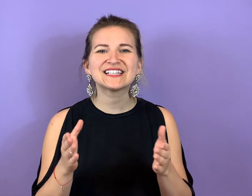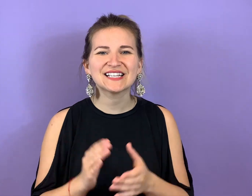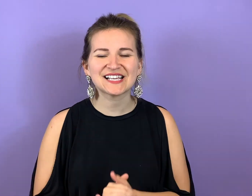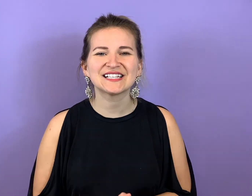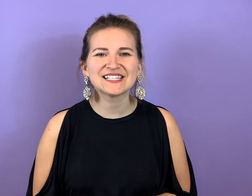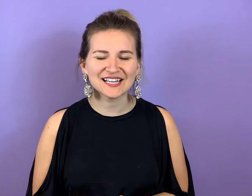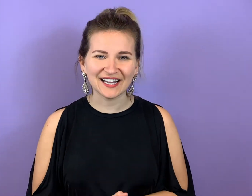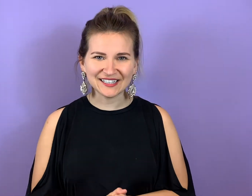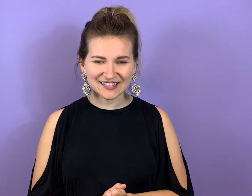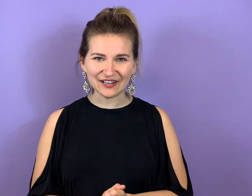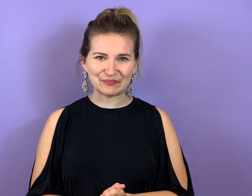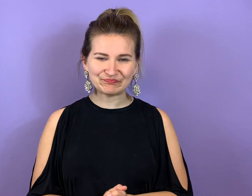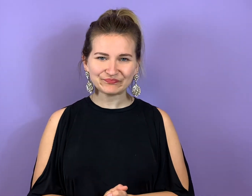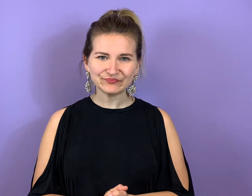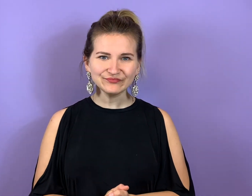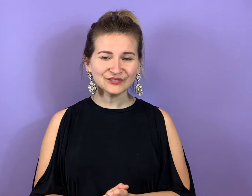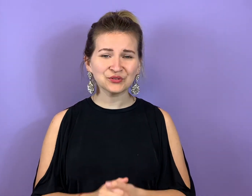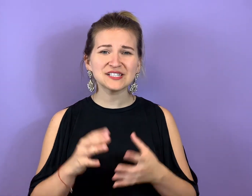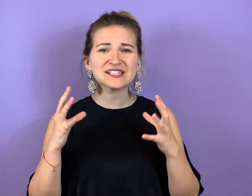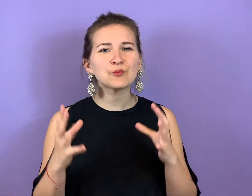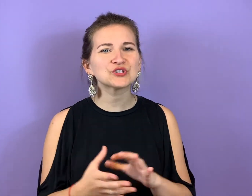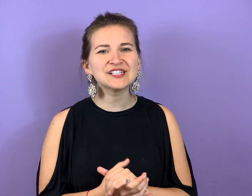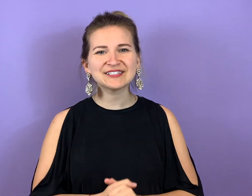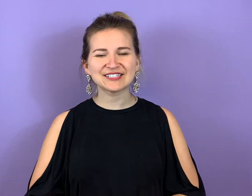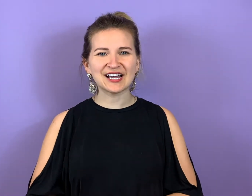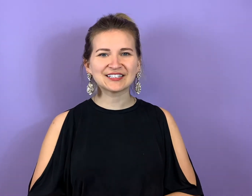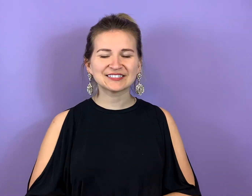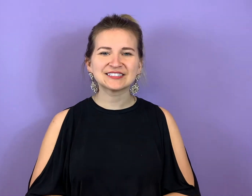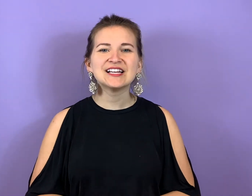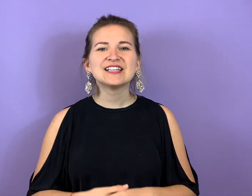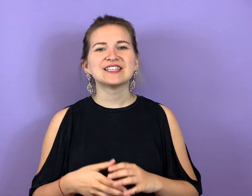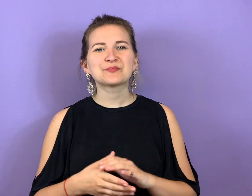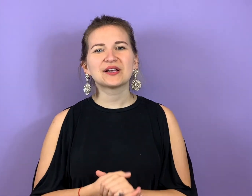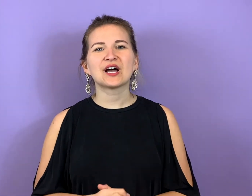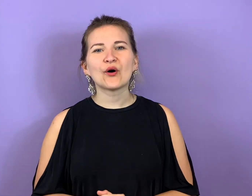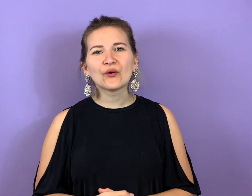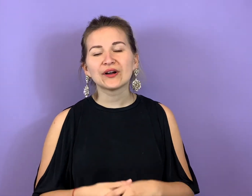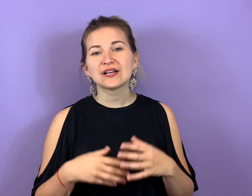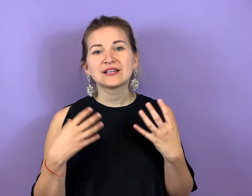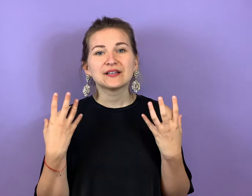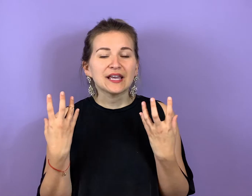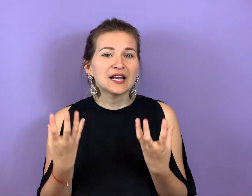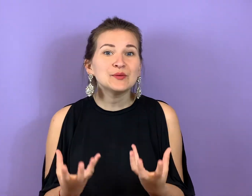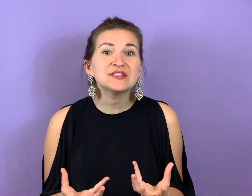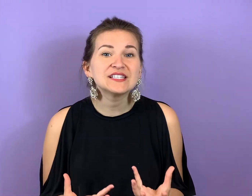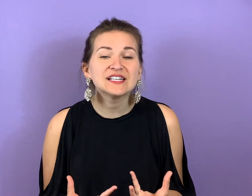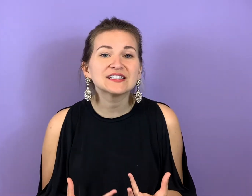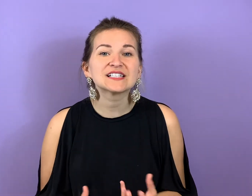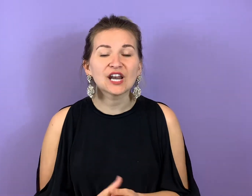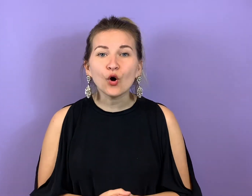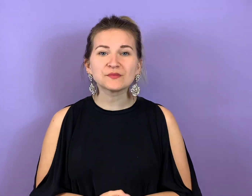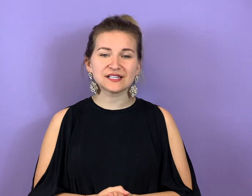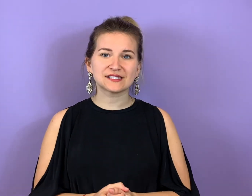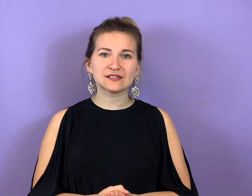letztendlich daran hindern. Und diese sabotierenden Gedanken nennt man auch limitierende Glaubenssätze.